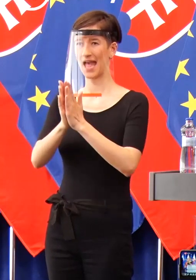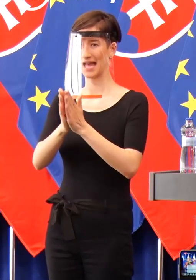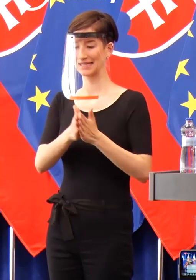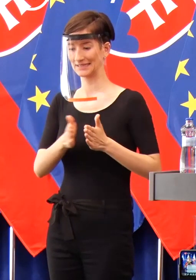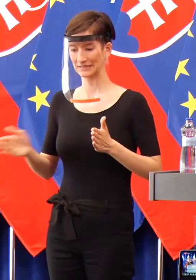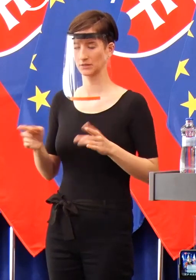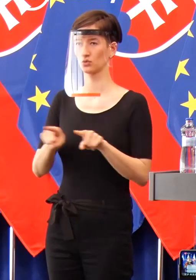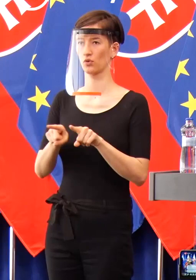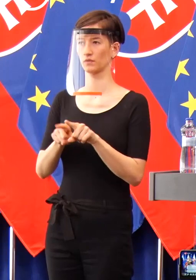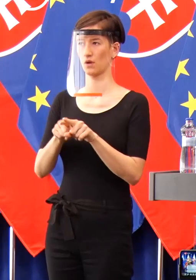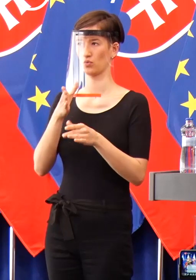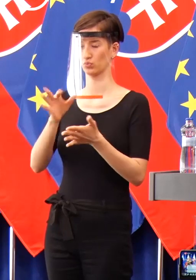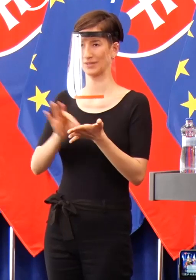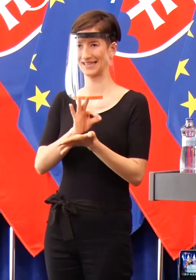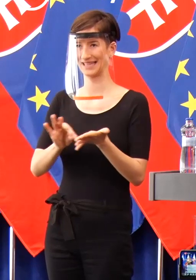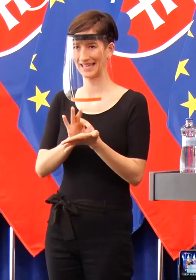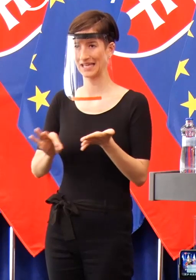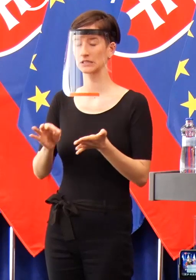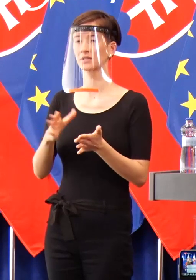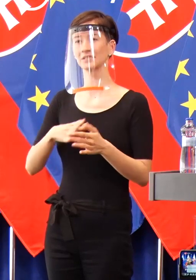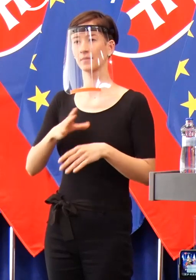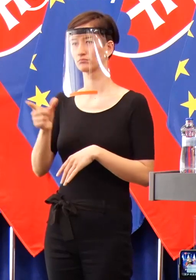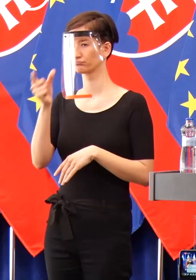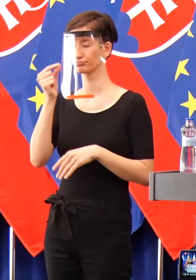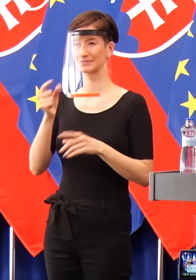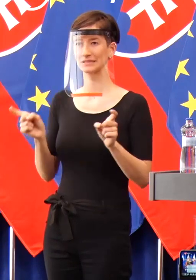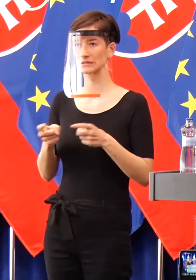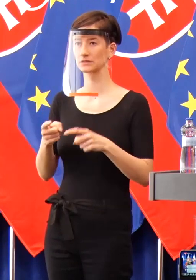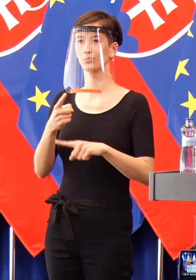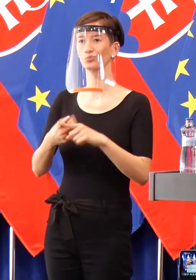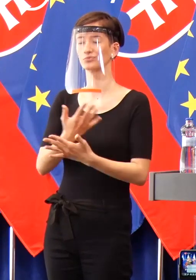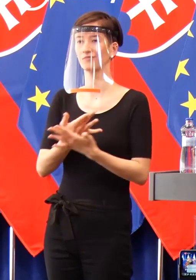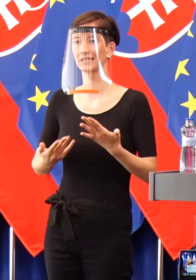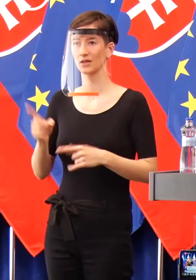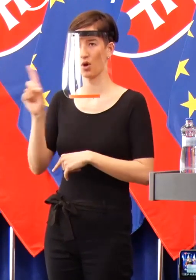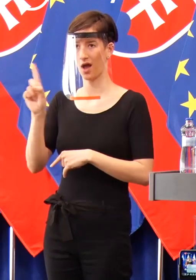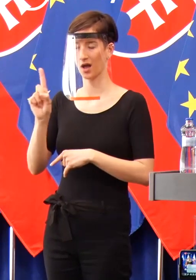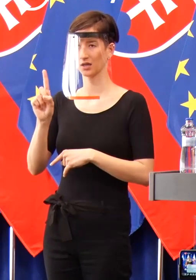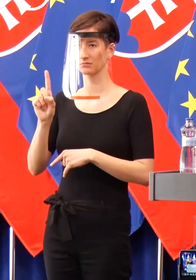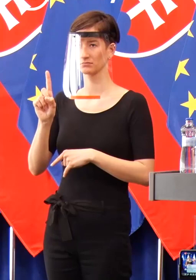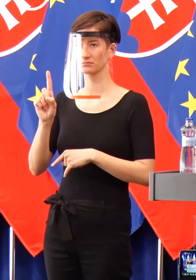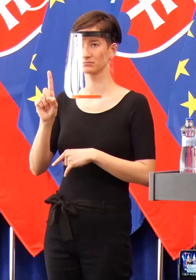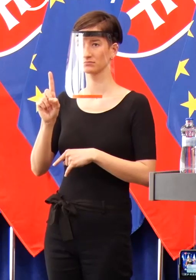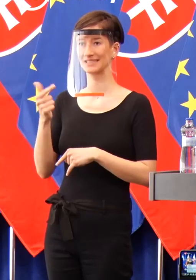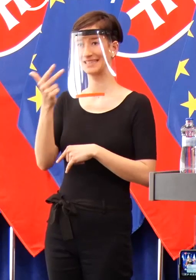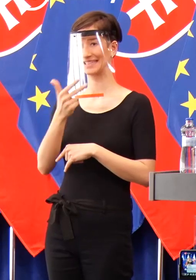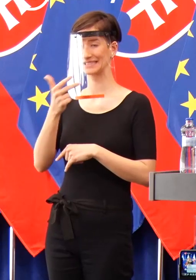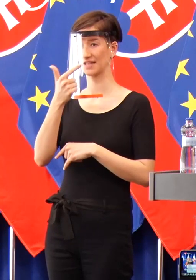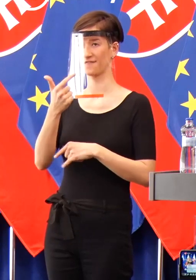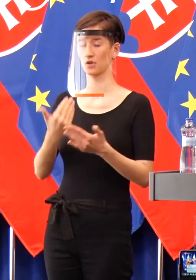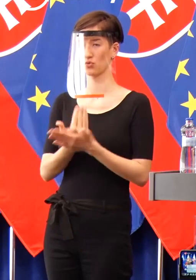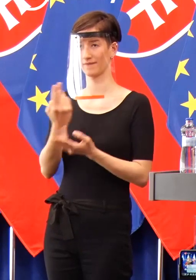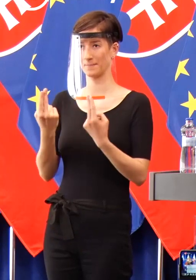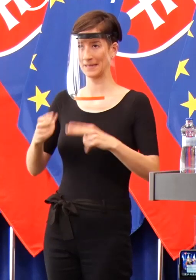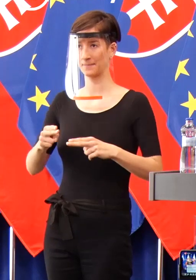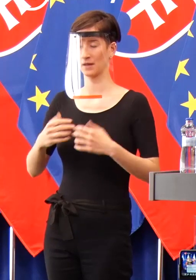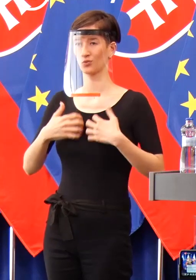ďalej tak, aby sme to v krátkej dobe stihli, lebo 31 prípadov nových, 32 dokopy znamená